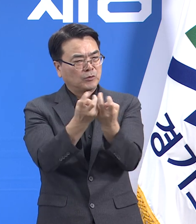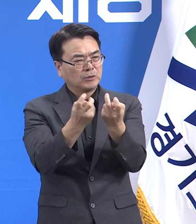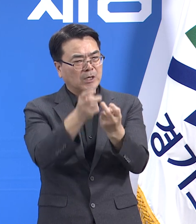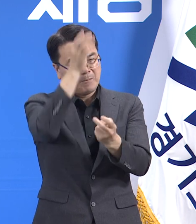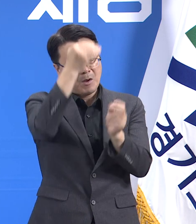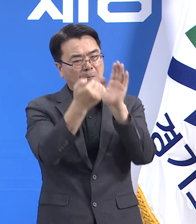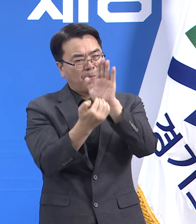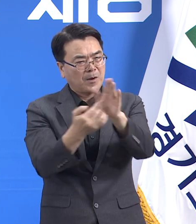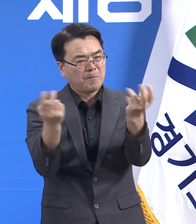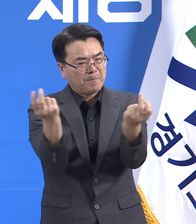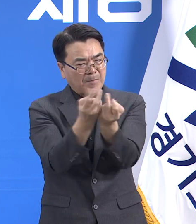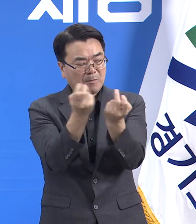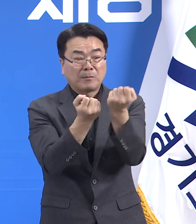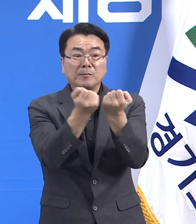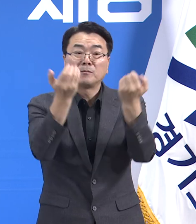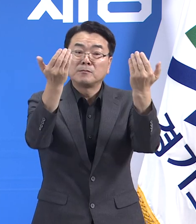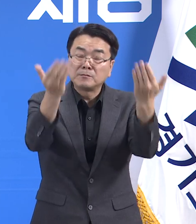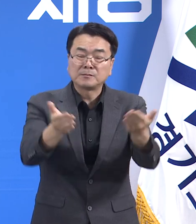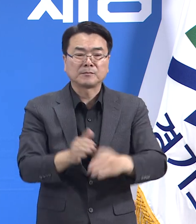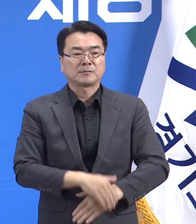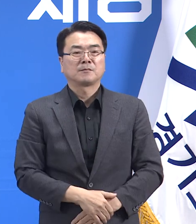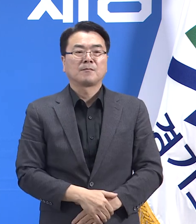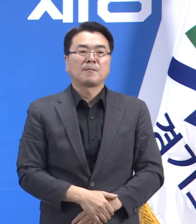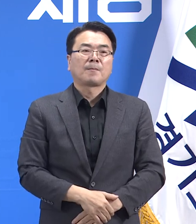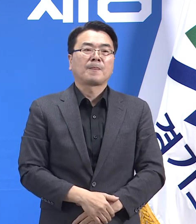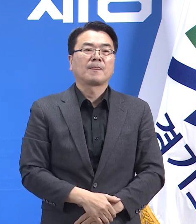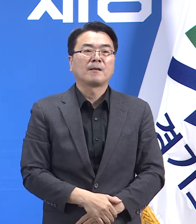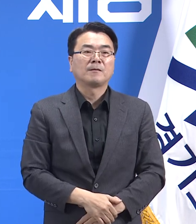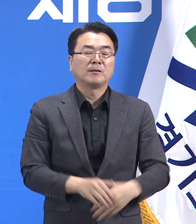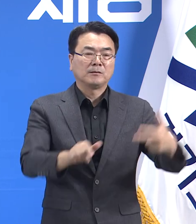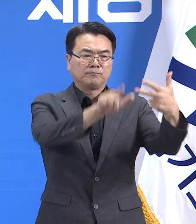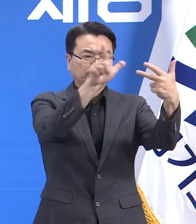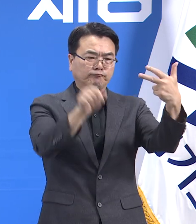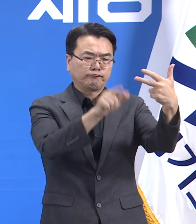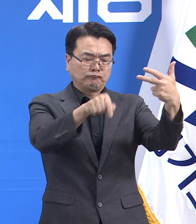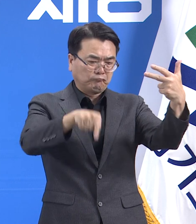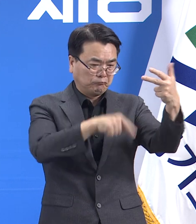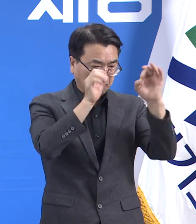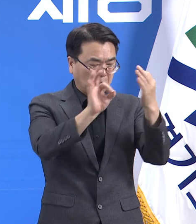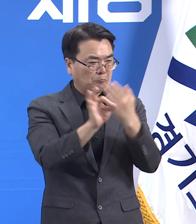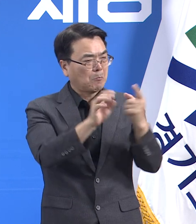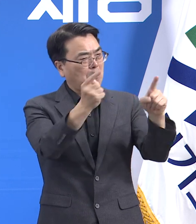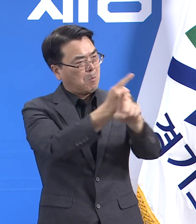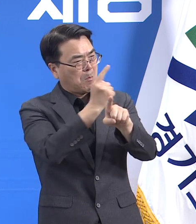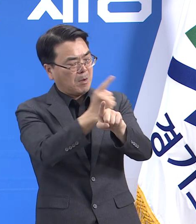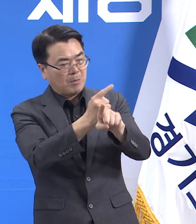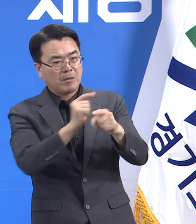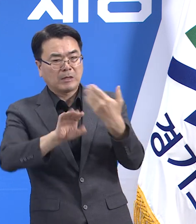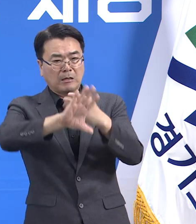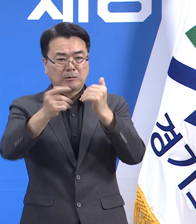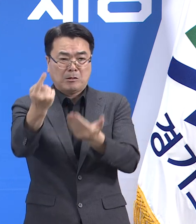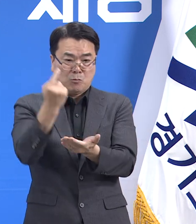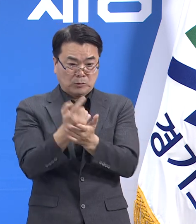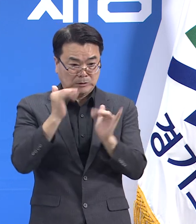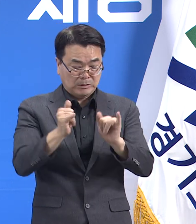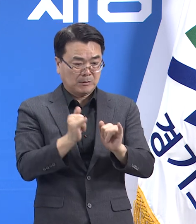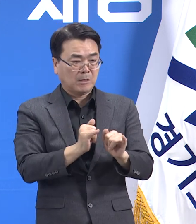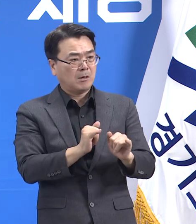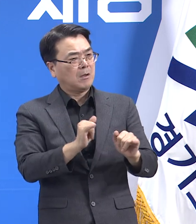7월 27일 기준 7월 월 1평균 도내 외국인 확진자는 34